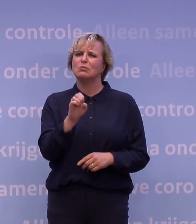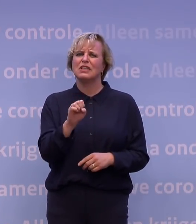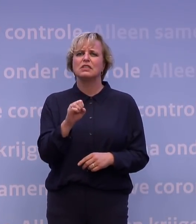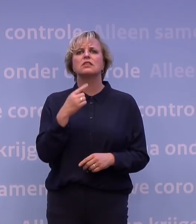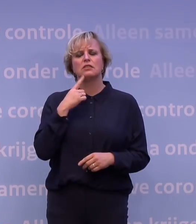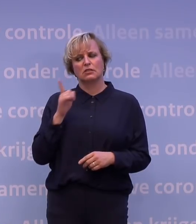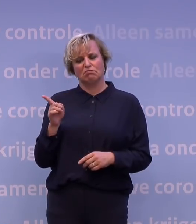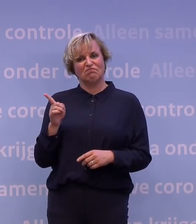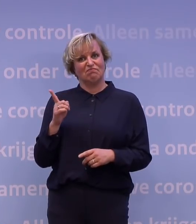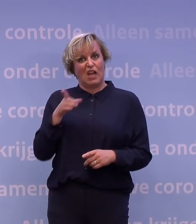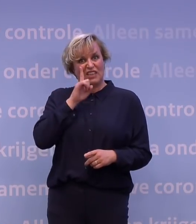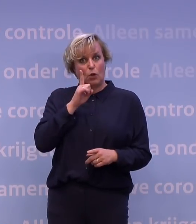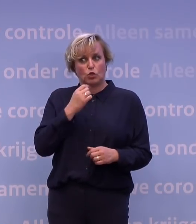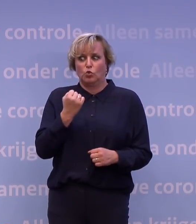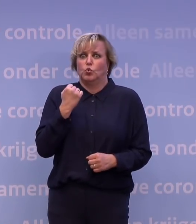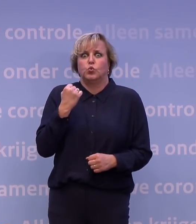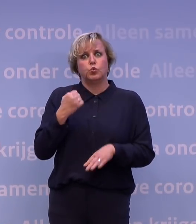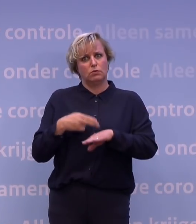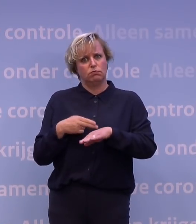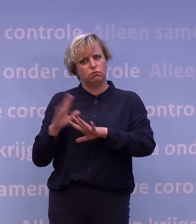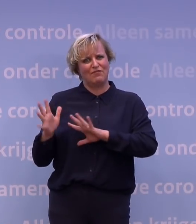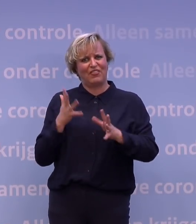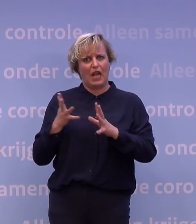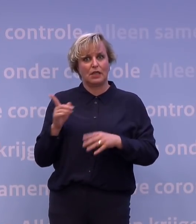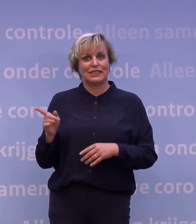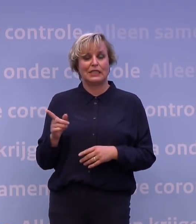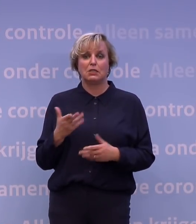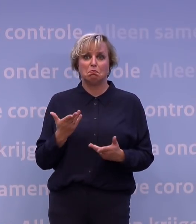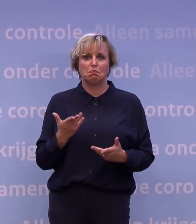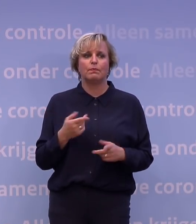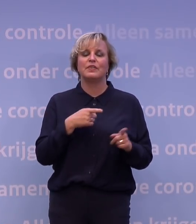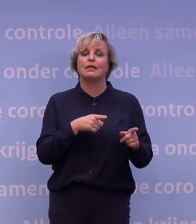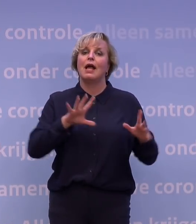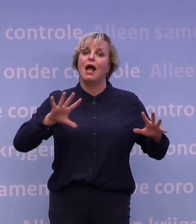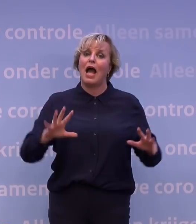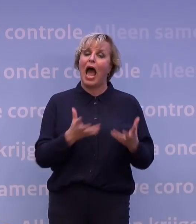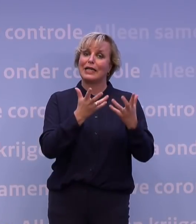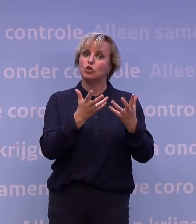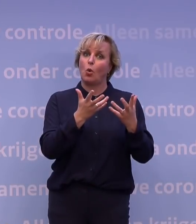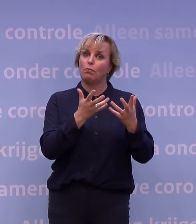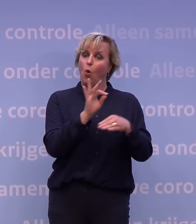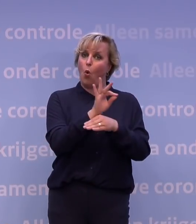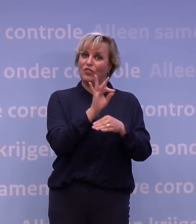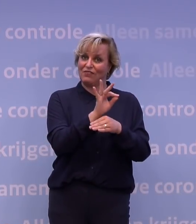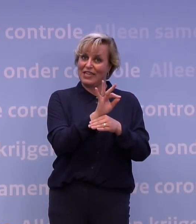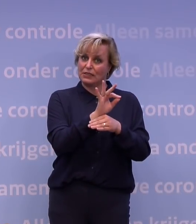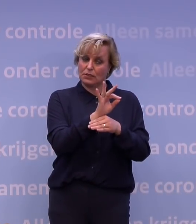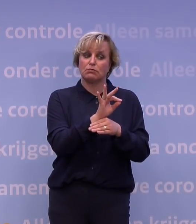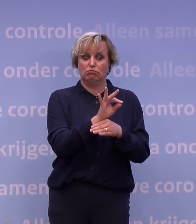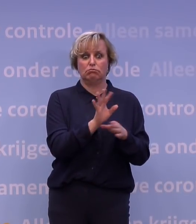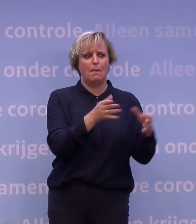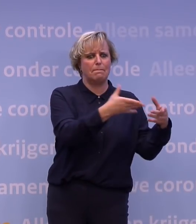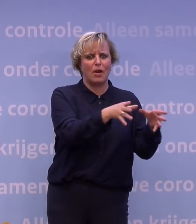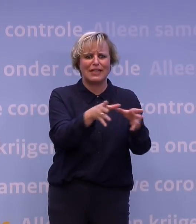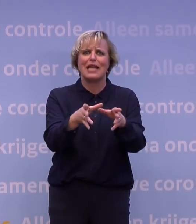ingezet op luchtzuiveringssystemen? Nou, kijk, wat je ziet is dat bijvoorbeeld Arie Slob met onderwijspartijen afspraken heeft gemaakt over het